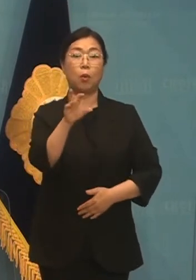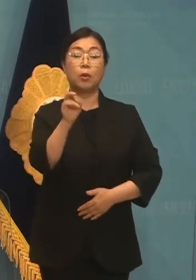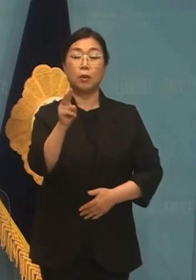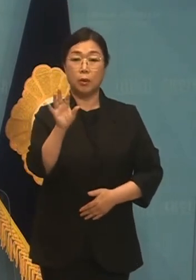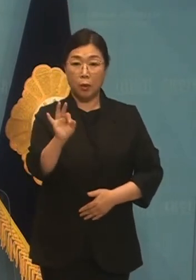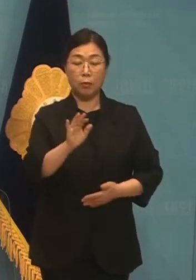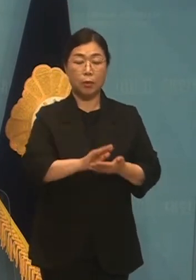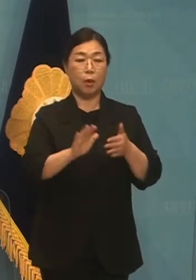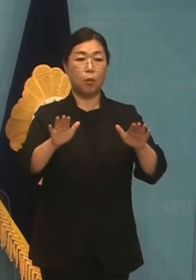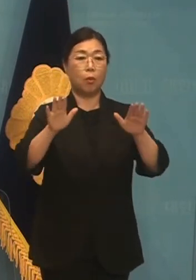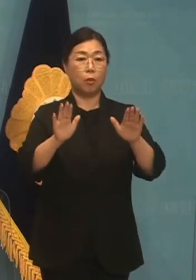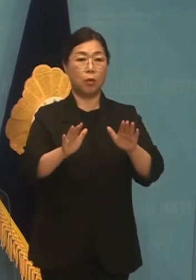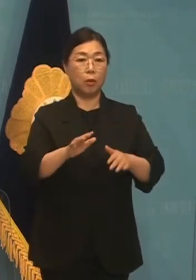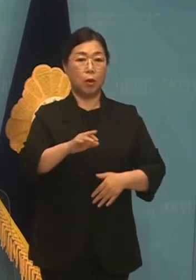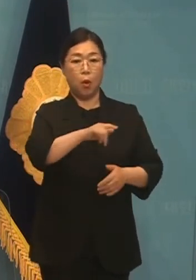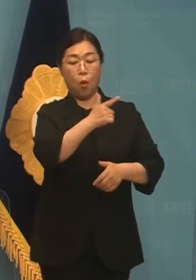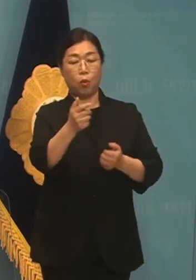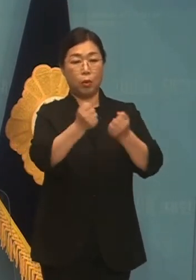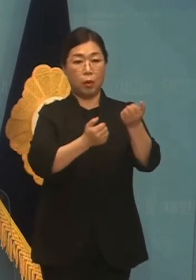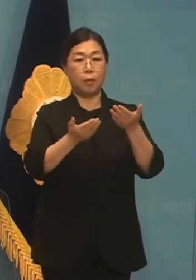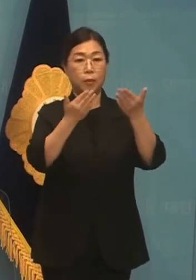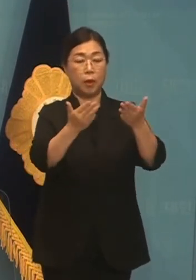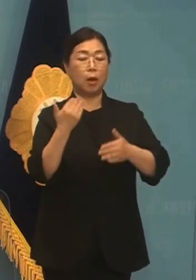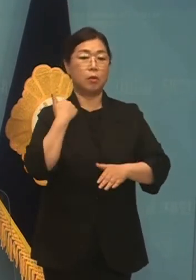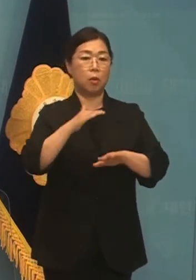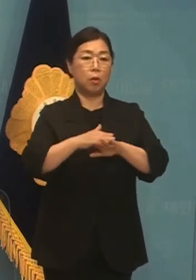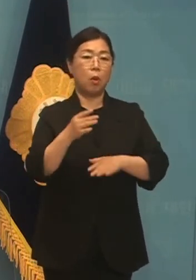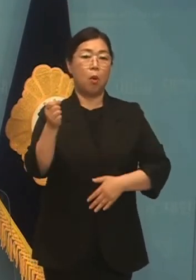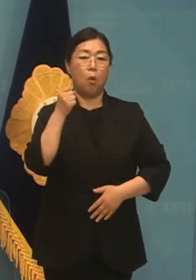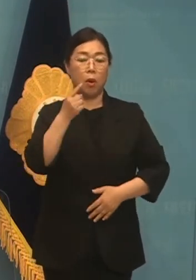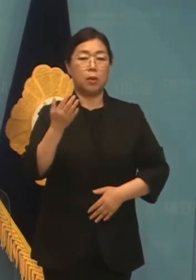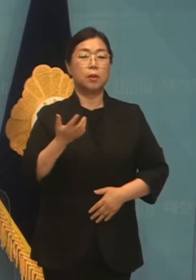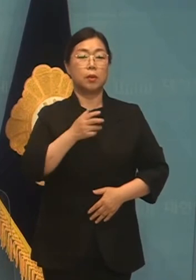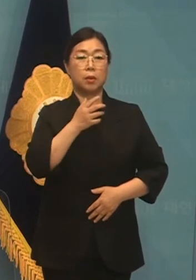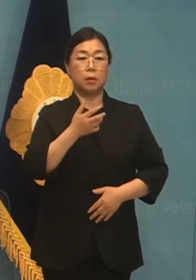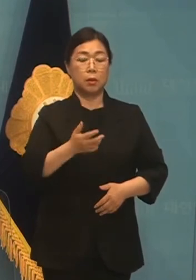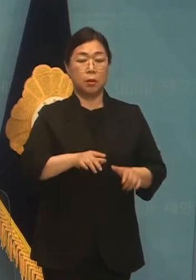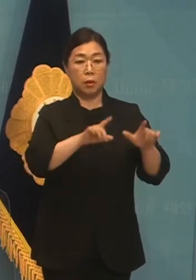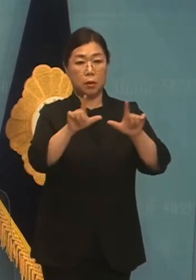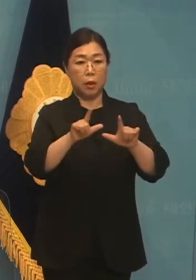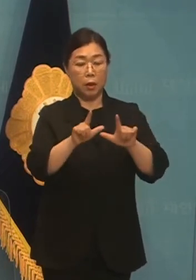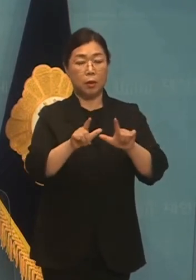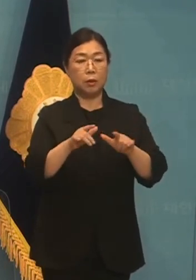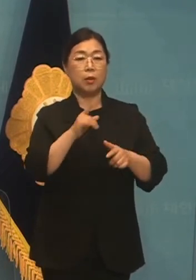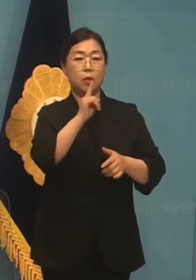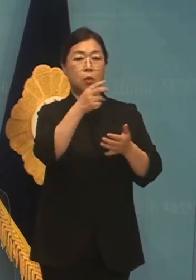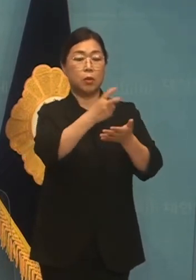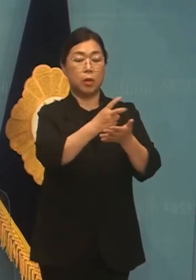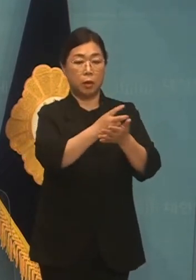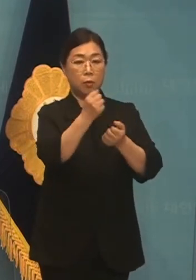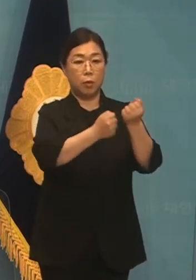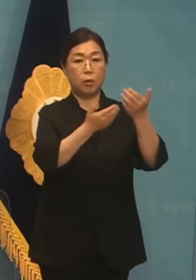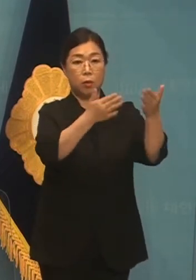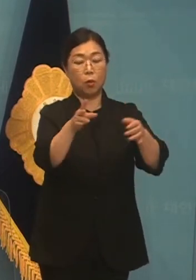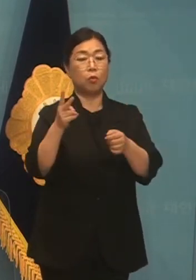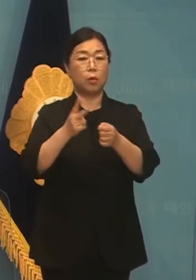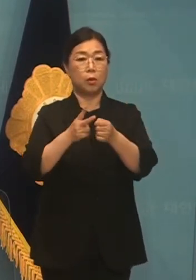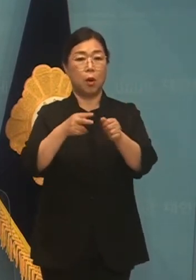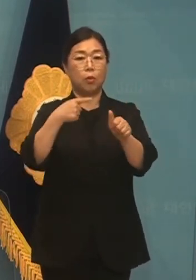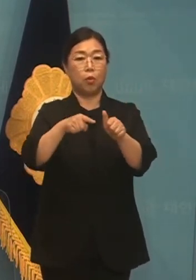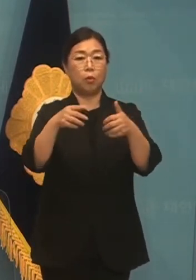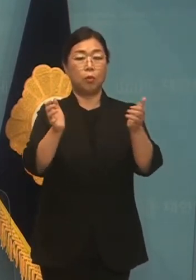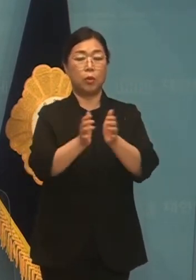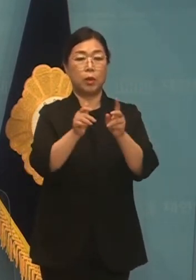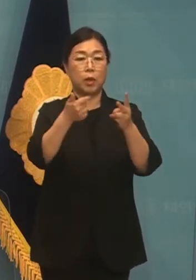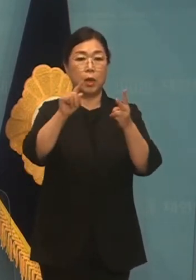오늘 오후 현안 브리핑 전월세 신고제 관련해서 브리핑하러 드리고요. 두 번째는 교육부